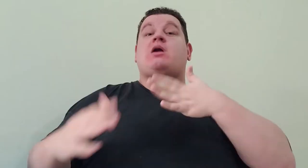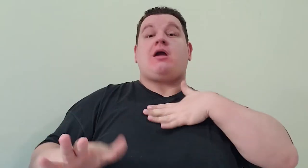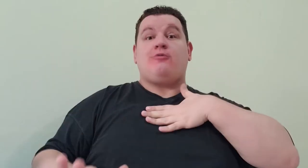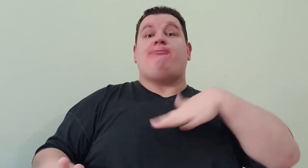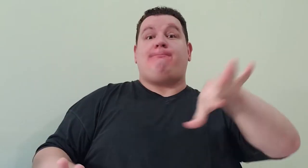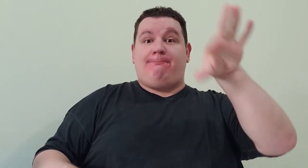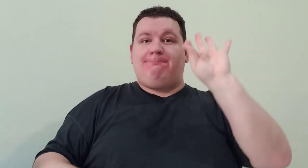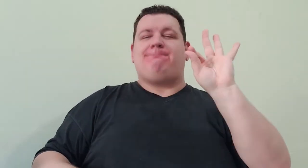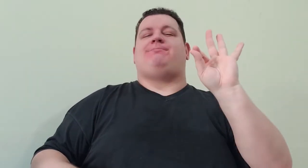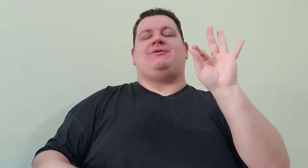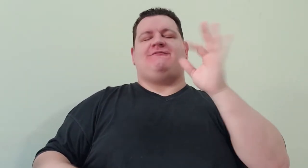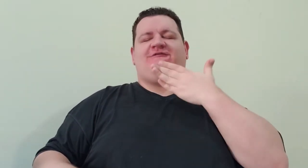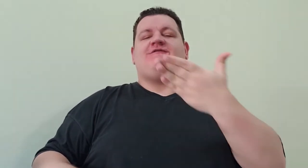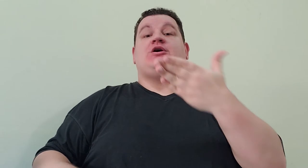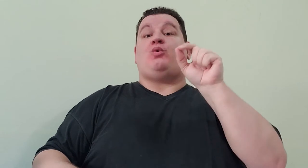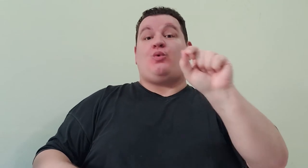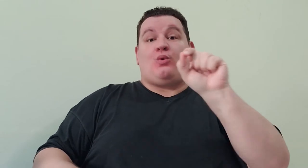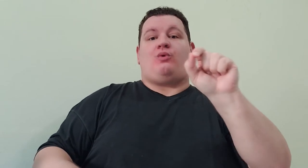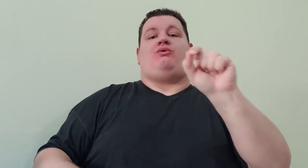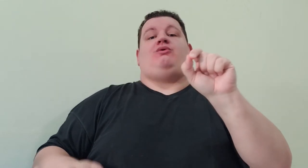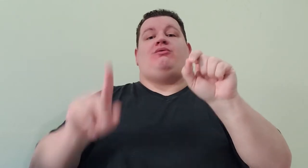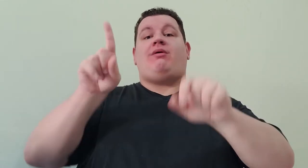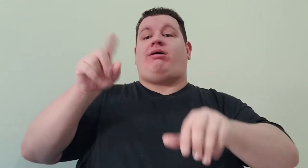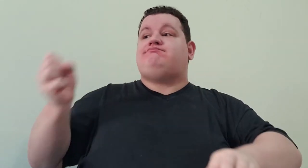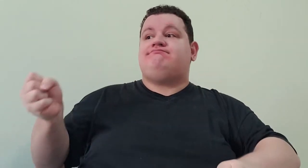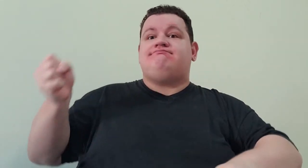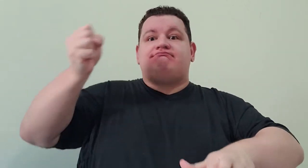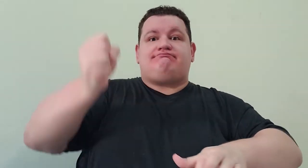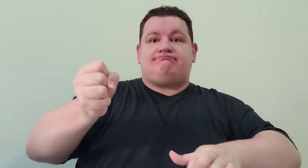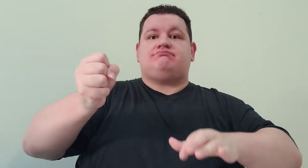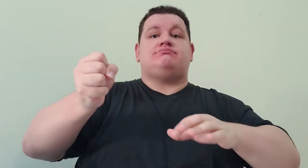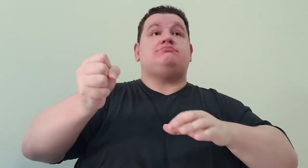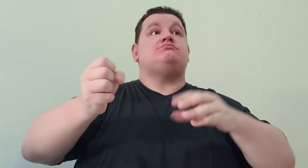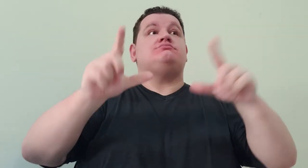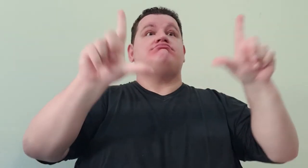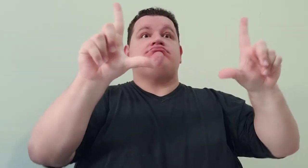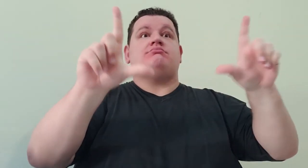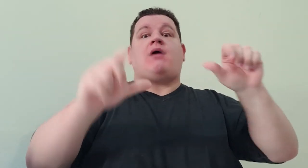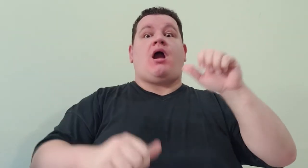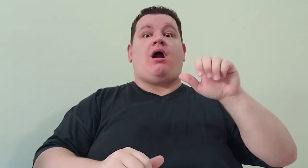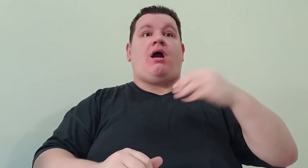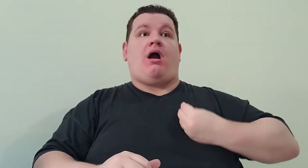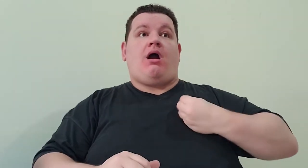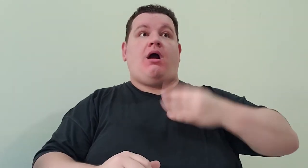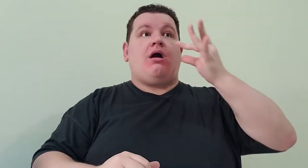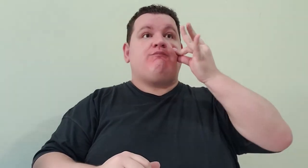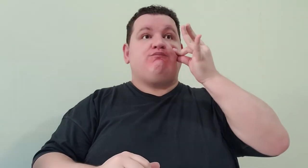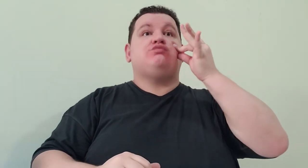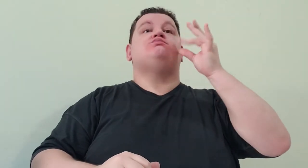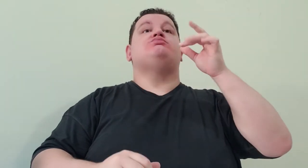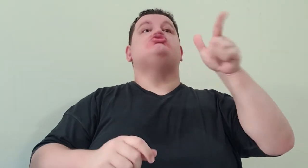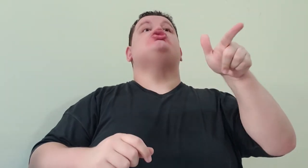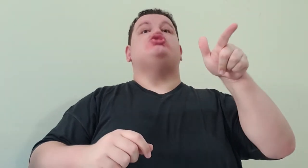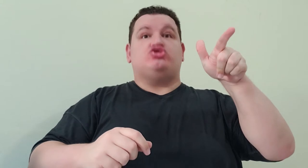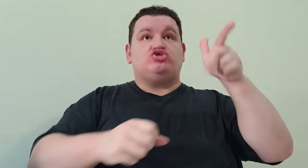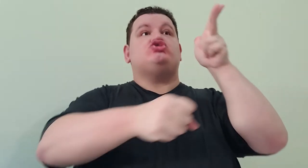Germano. Eu prefiro que as notícias enquanto estão sendo transmitidas ao vivo sejam legendadas